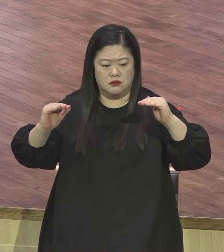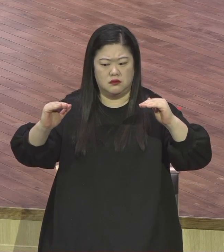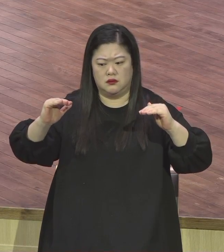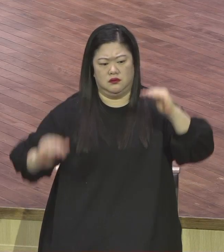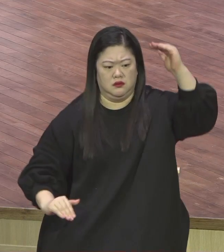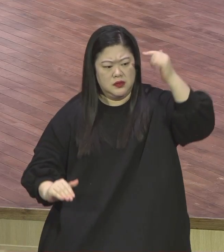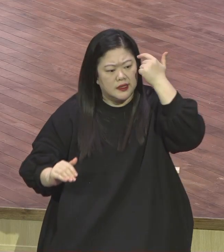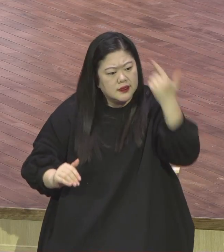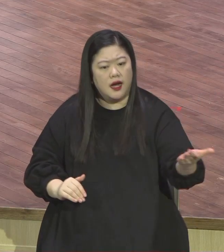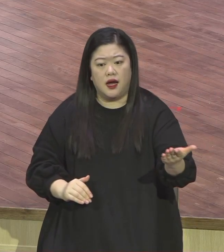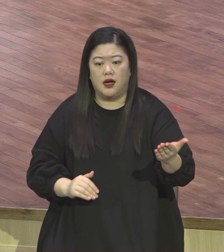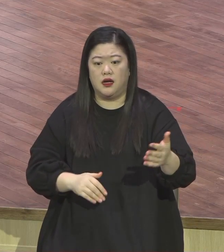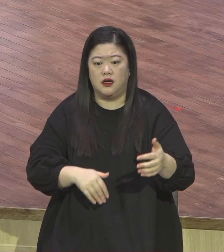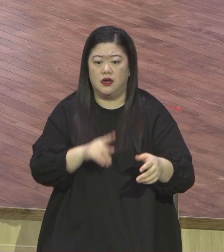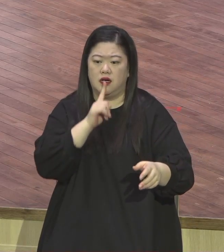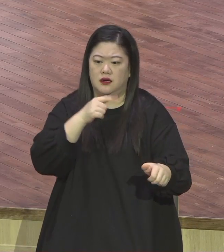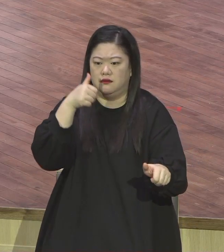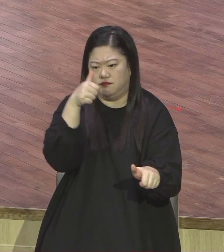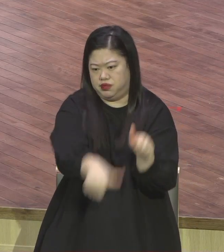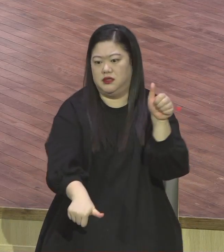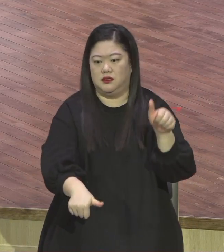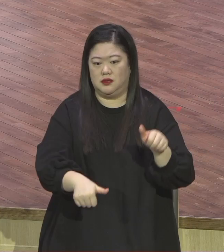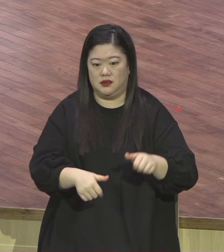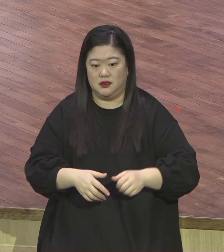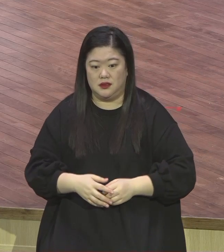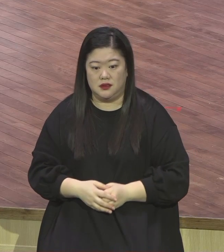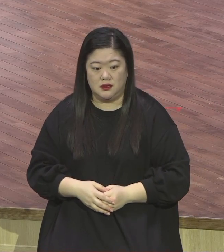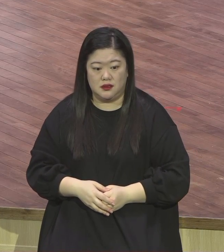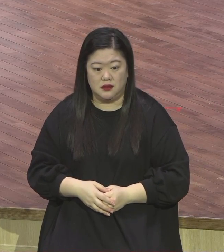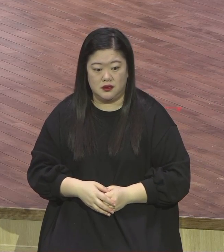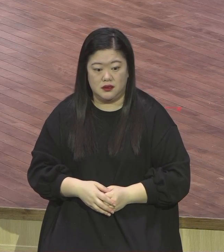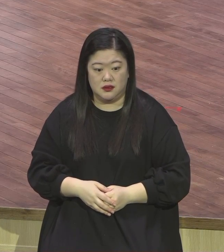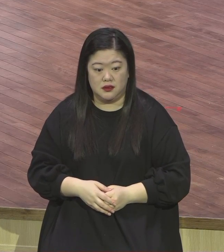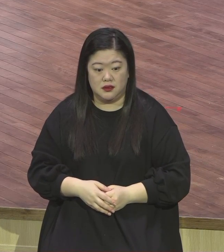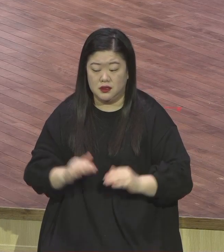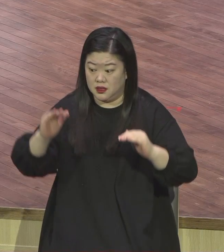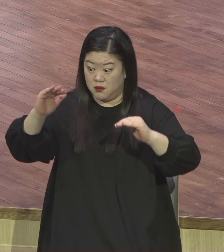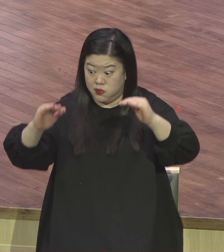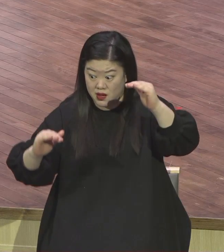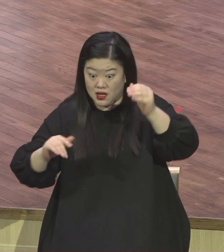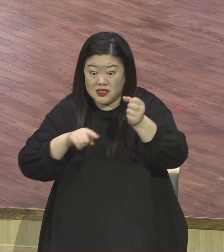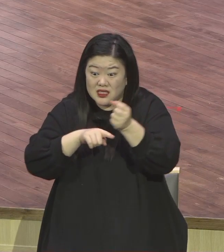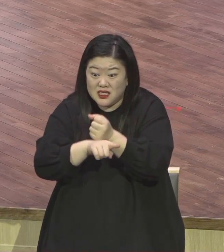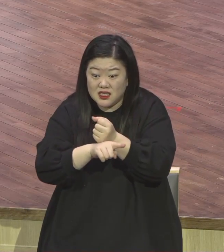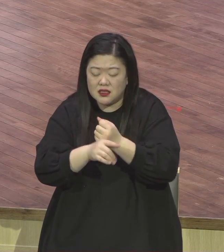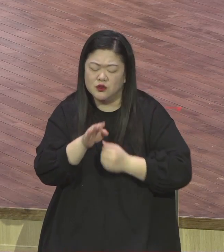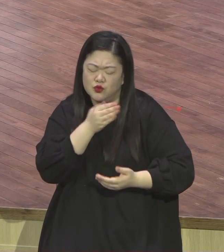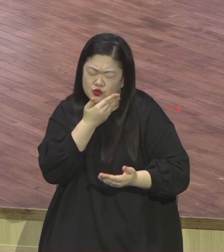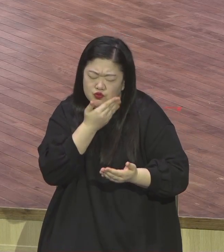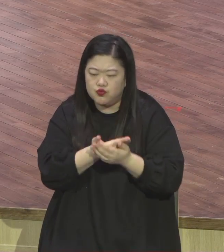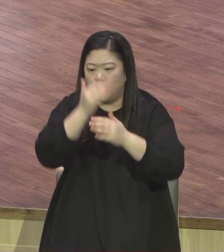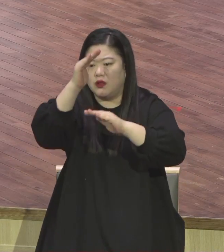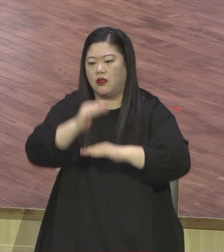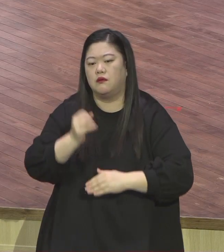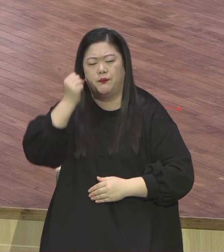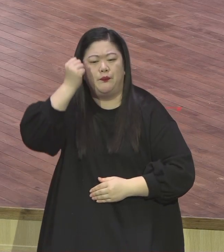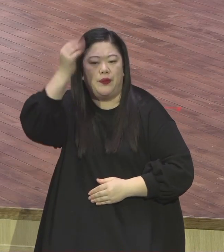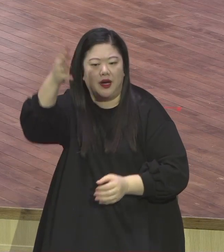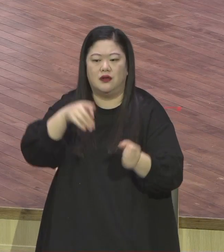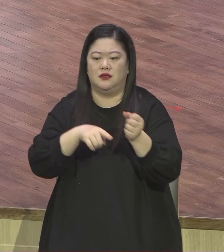하느냐 한마디로 본질을 놓쳤다 전통은 잡았지만 본질을